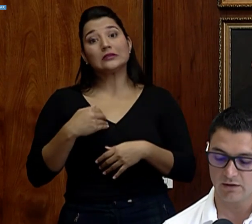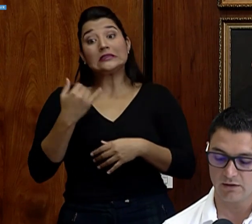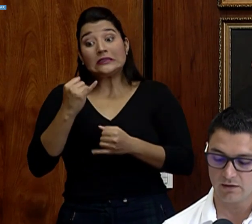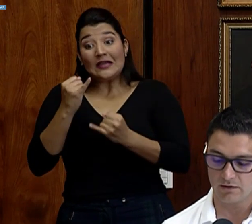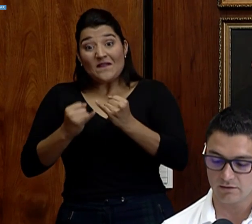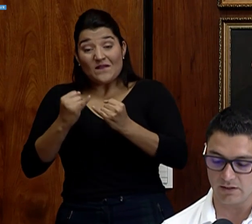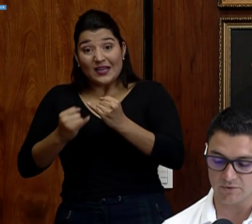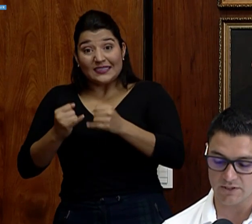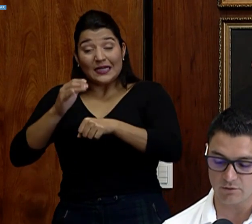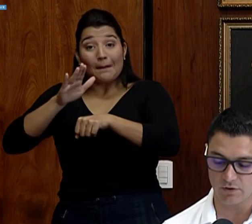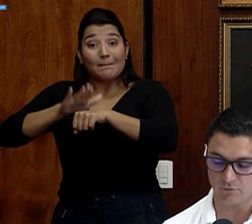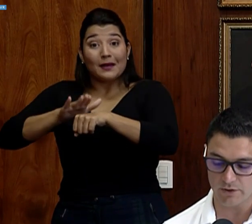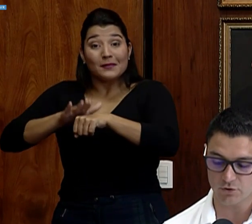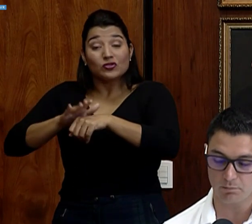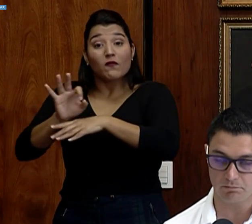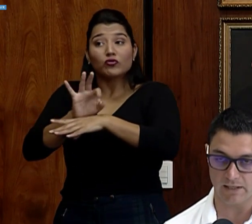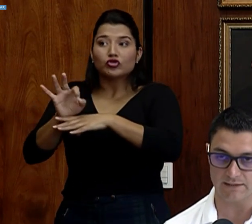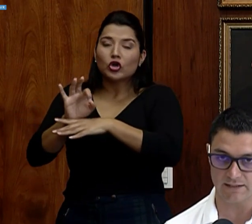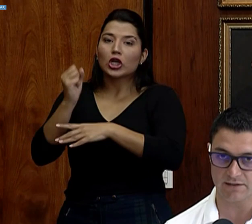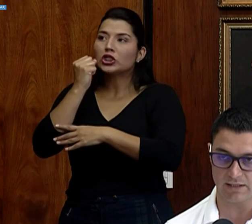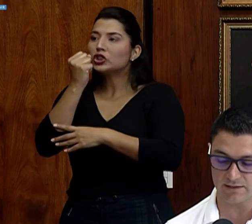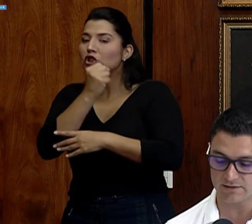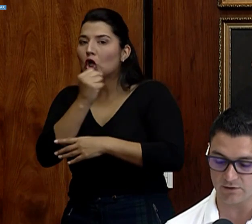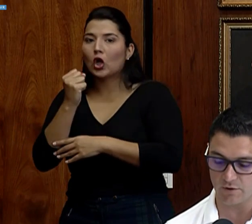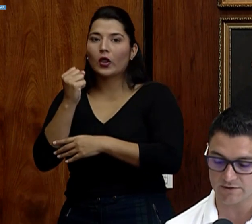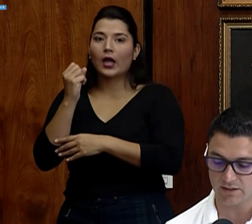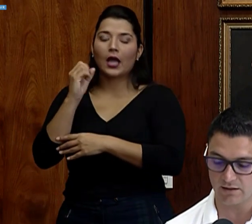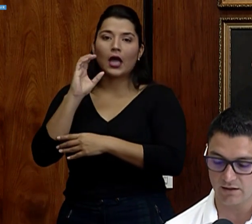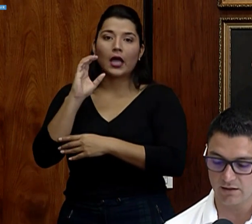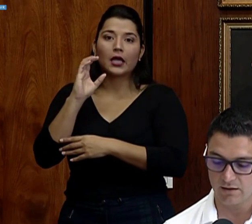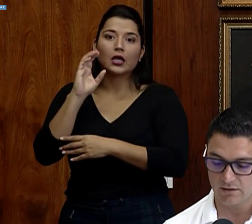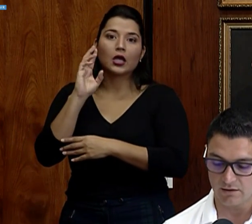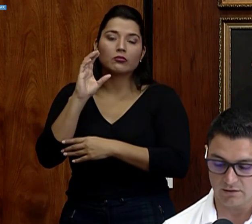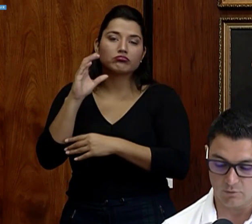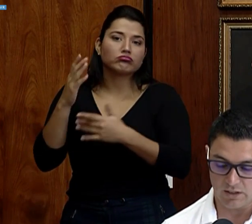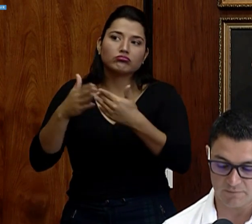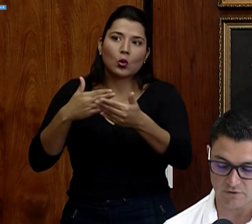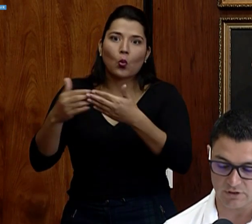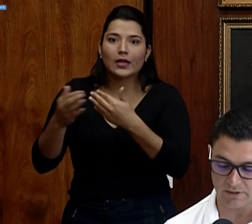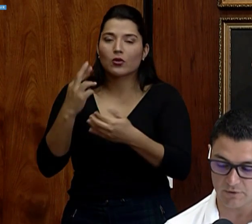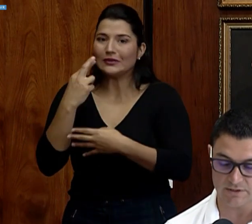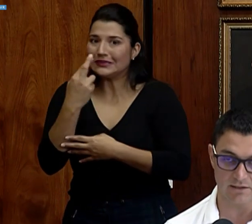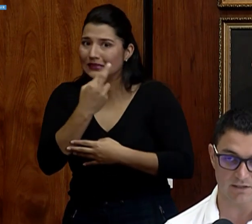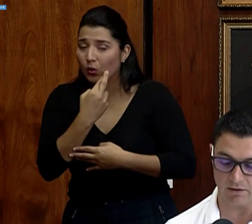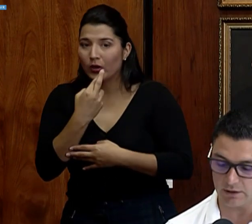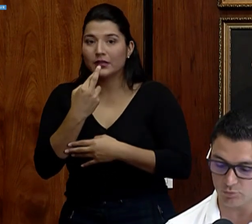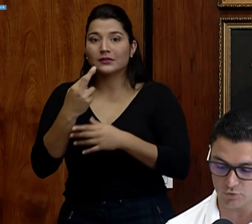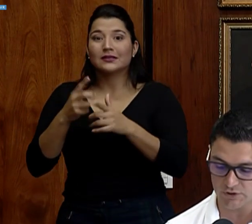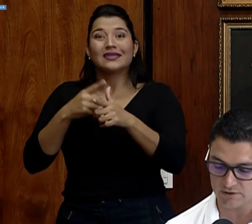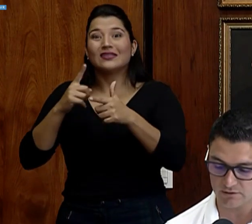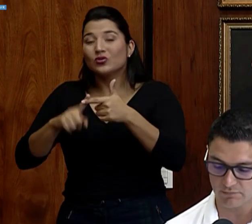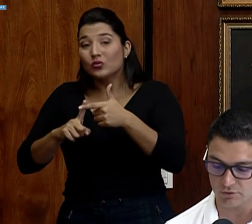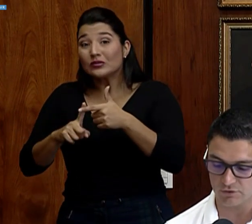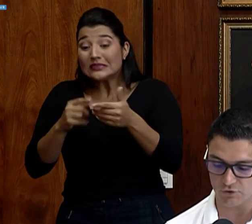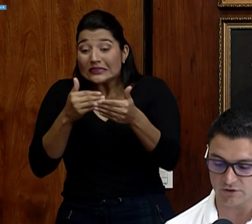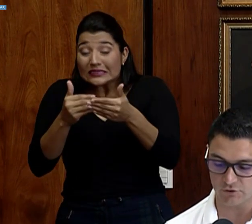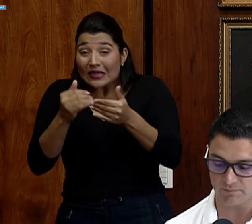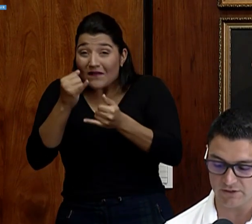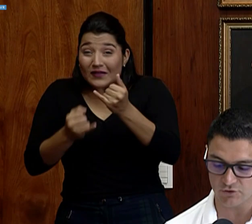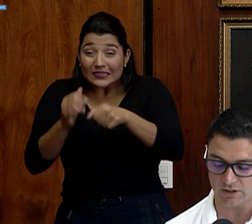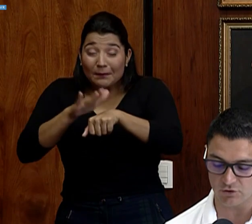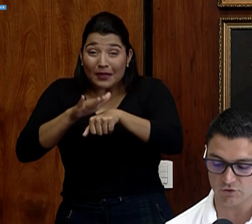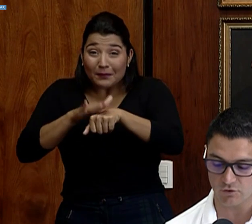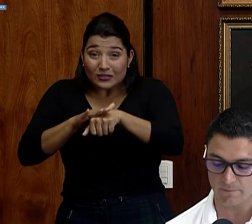tenemos que hacer un esfuerzo para hacer ese balance. No es que igual las personas vamos a seguir trabajando muchas, pero los